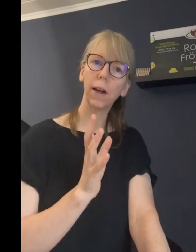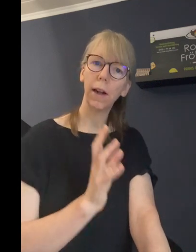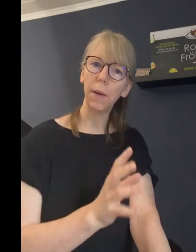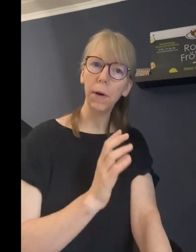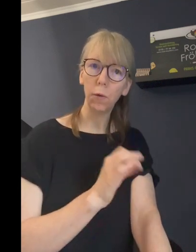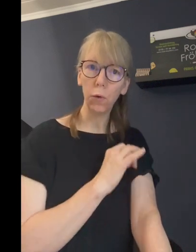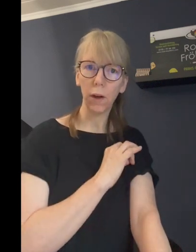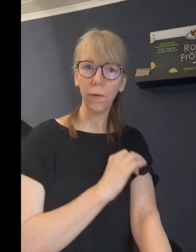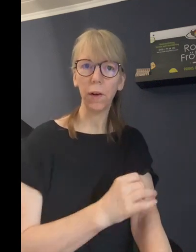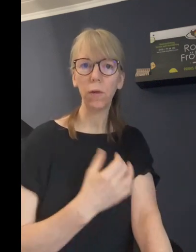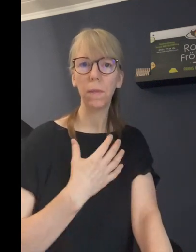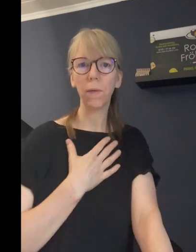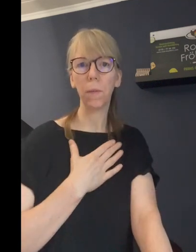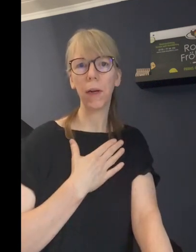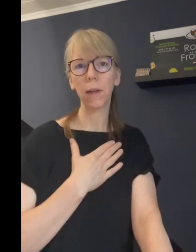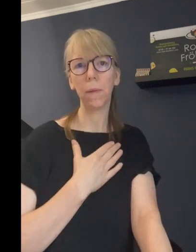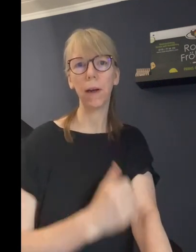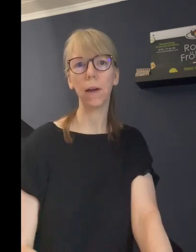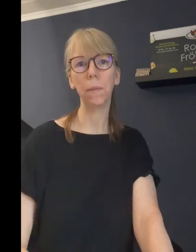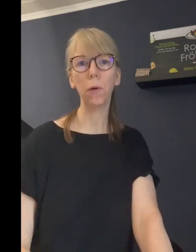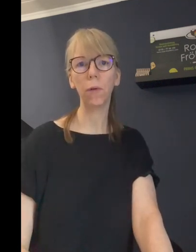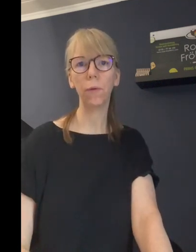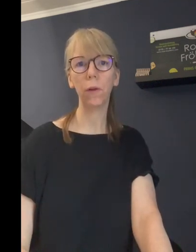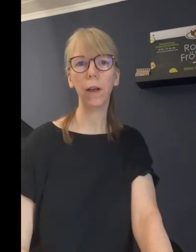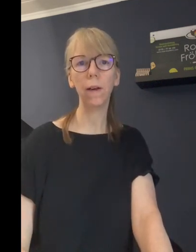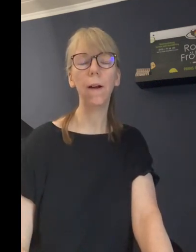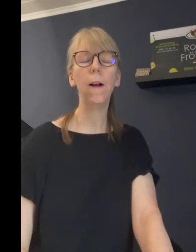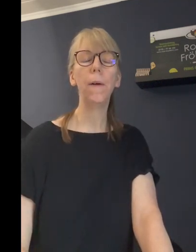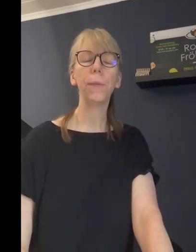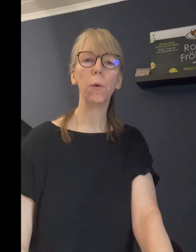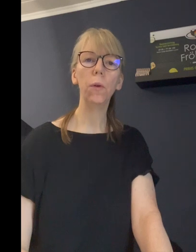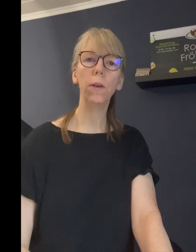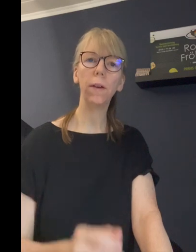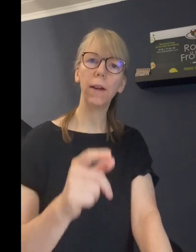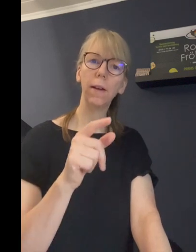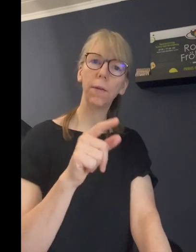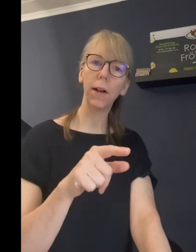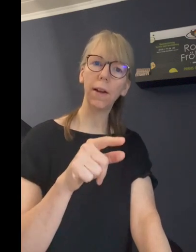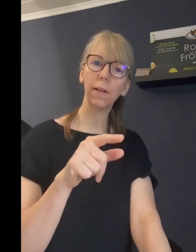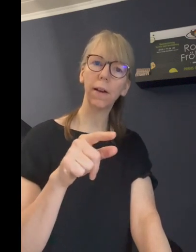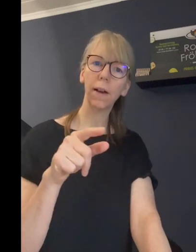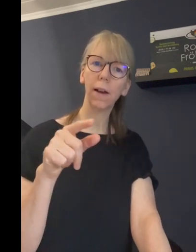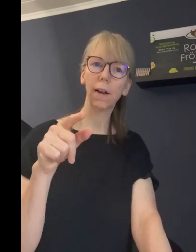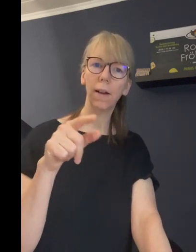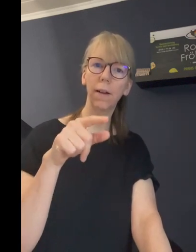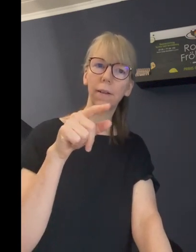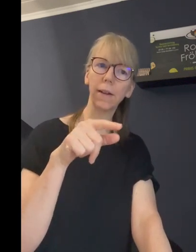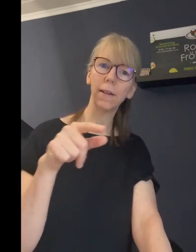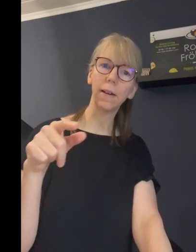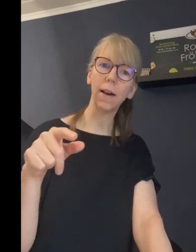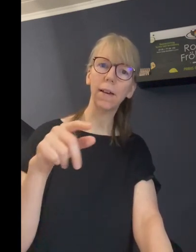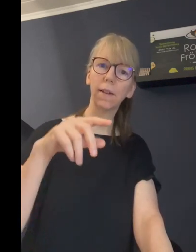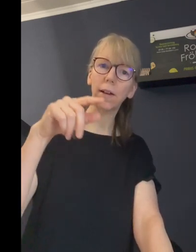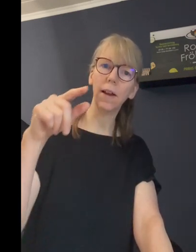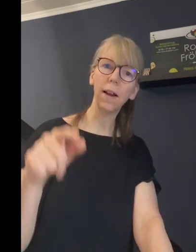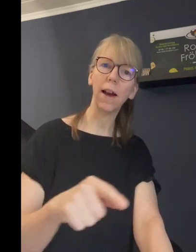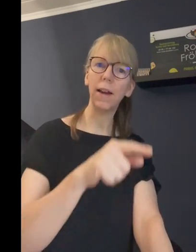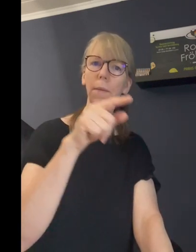Regel immer gute Erfahrungen gemacht, wenn man nach dem eigenen Bauchgefühl geht. Und der Intervallesser zeigt sich daran, dass er nach einem